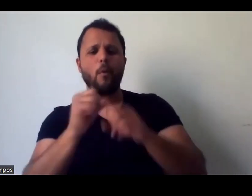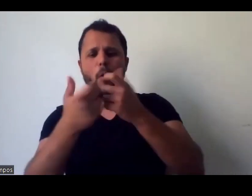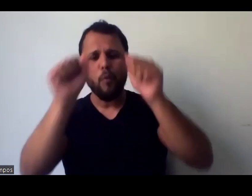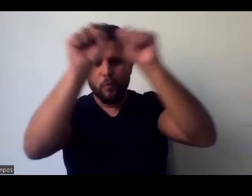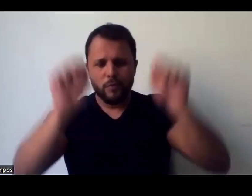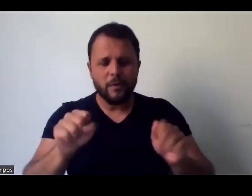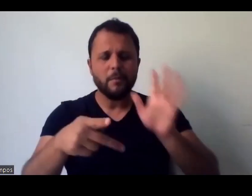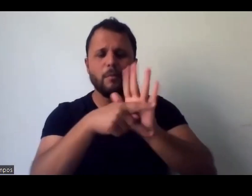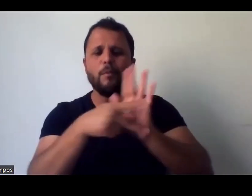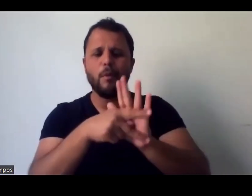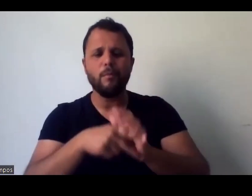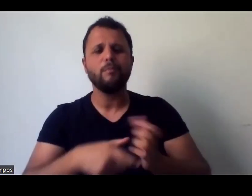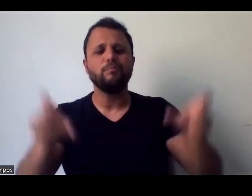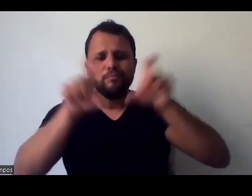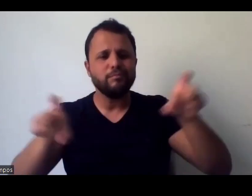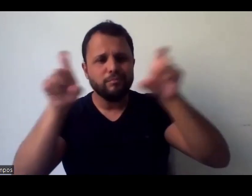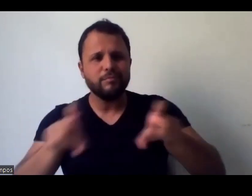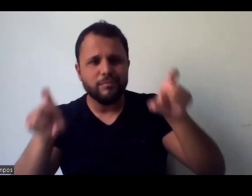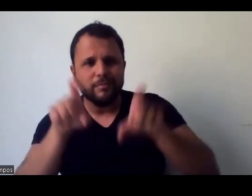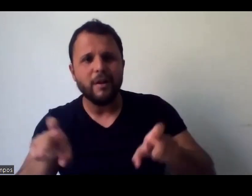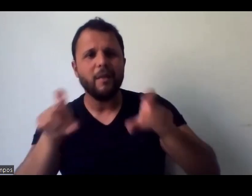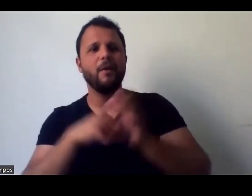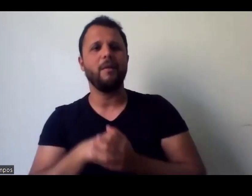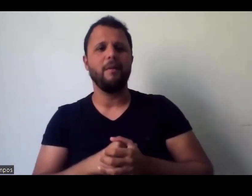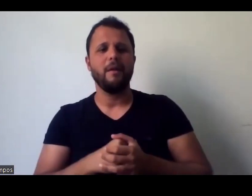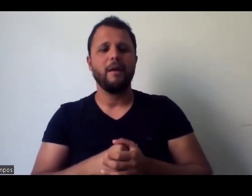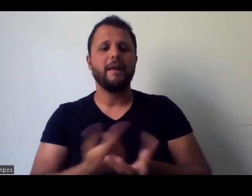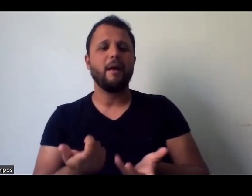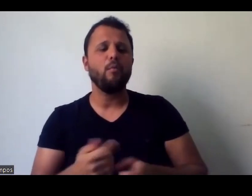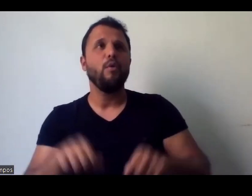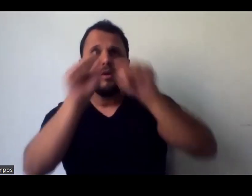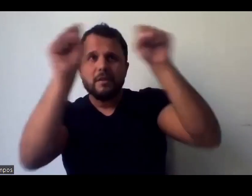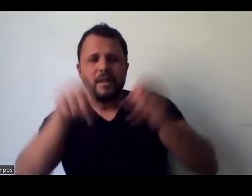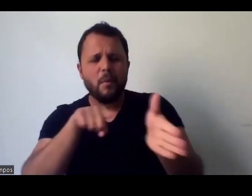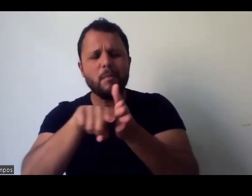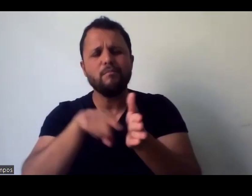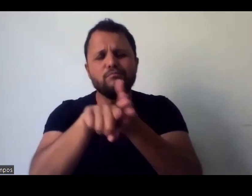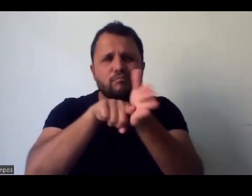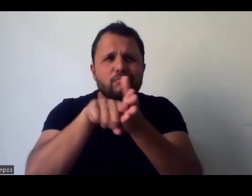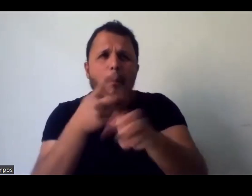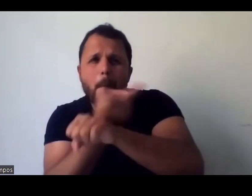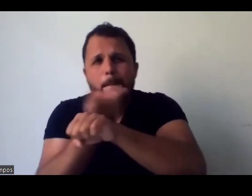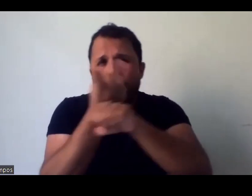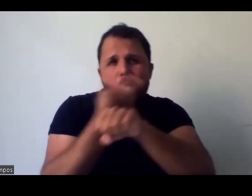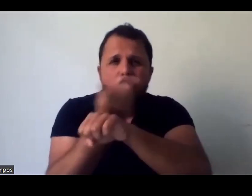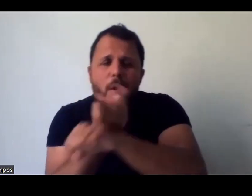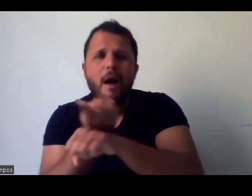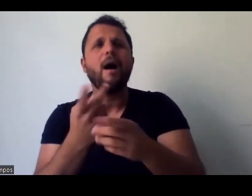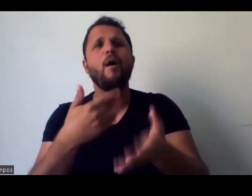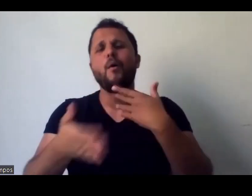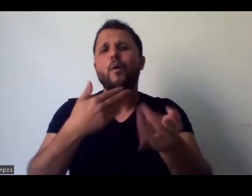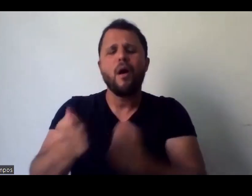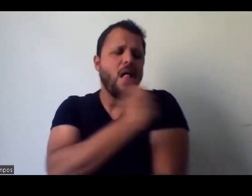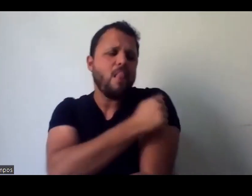busca, né, então, estudante de... de busca. É, uma pessoa do ensino médio, da graduação, que